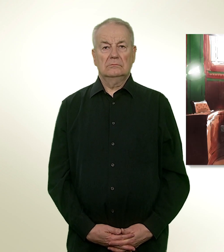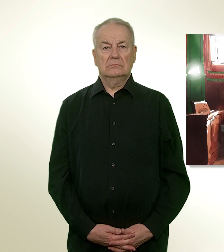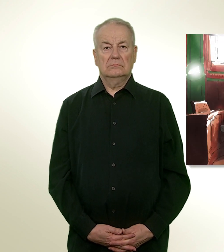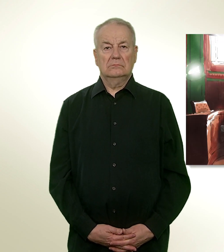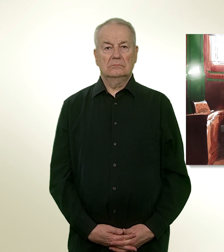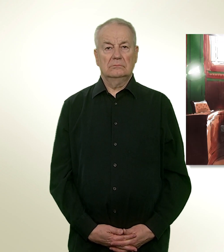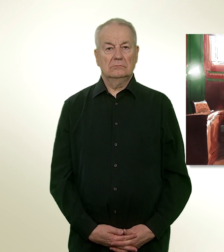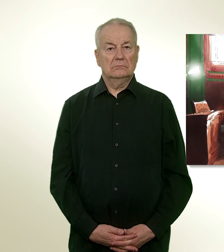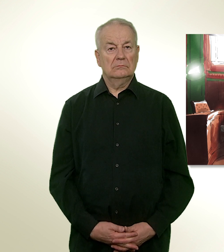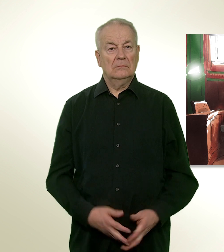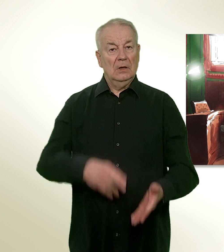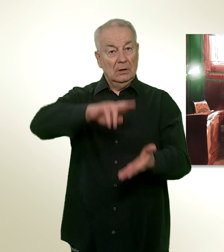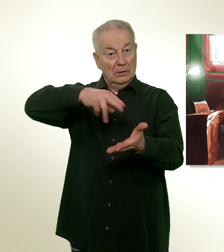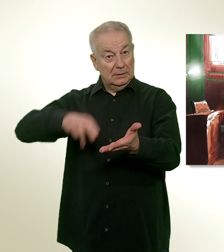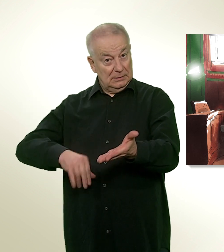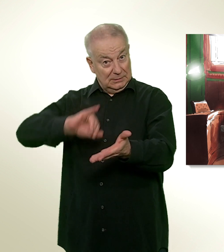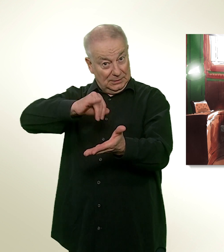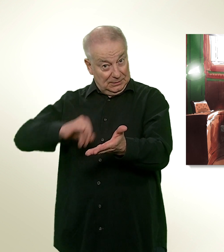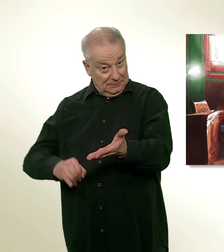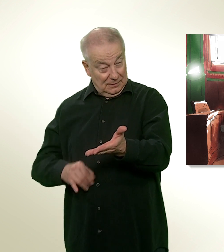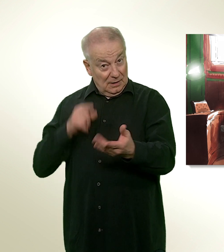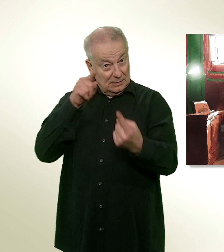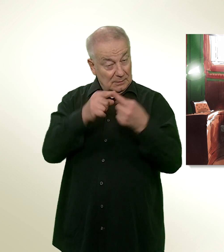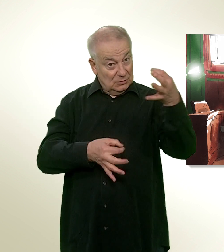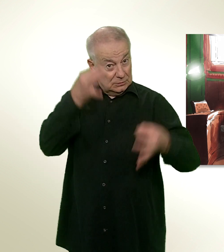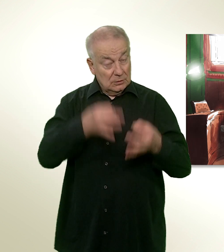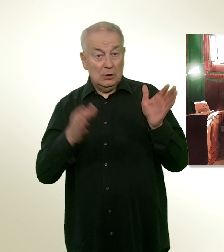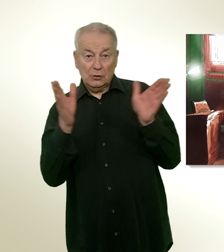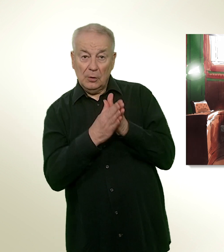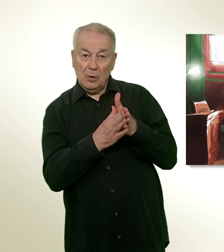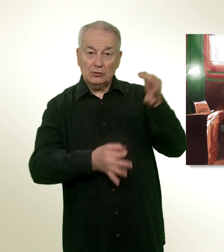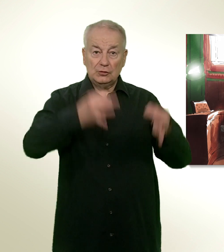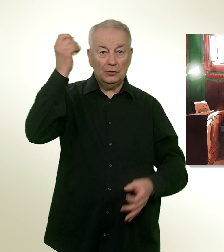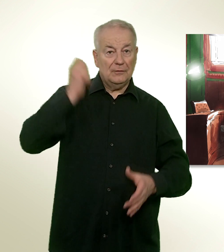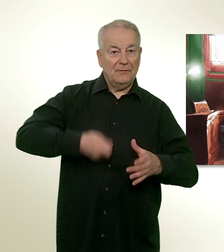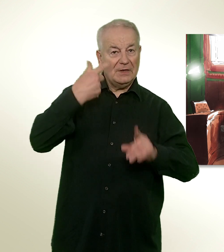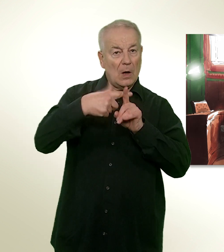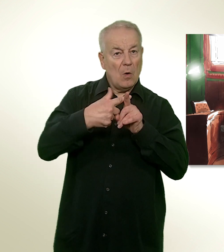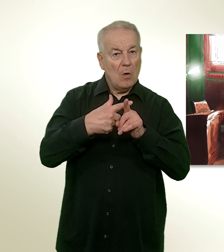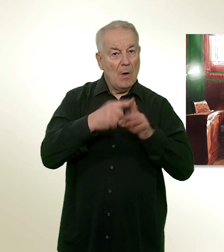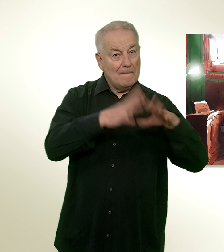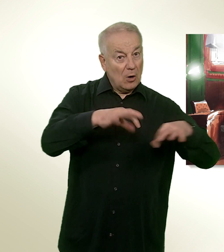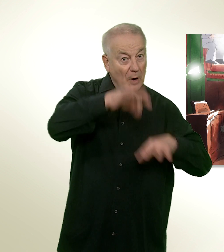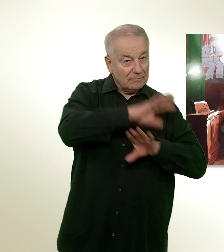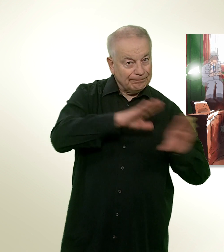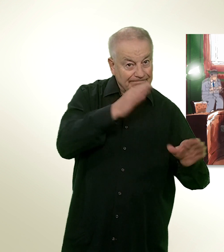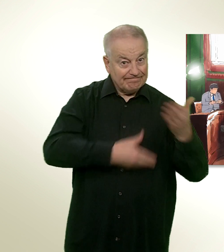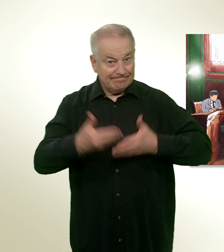Les auteurs de l'initiative sur la justice demandent que les juges fédéraux ne soient plus élus par le Parlement, mais désignés par